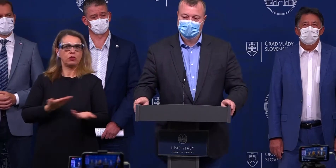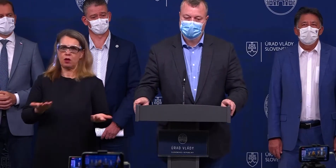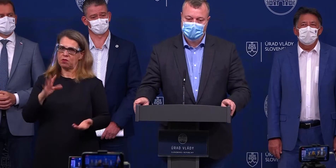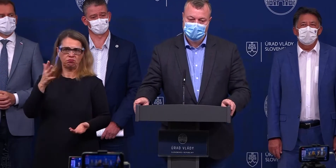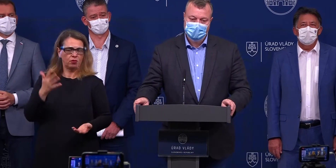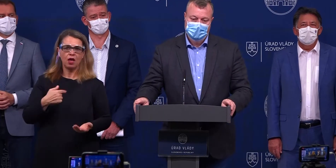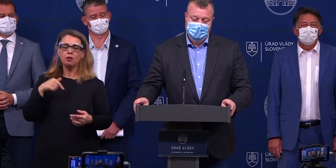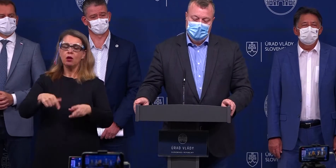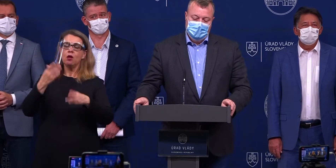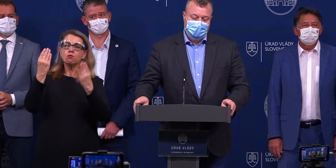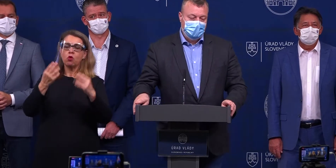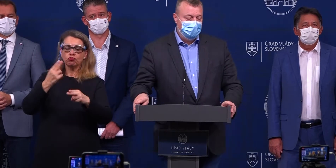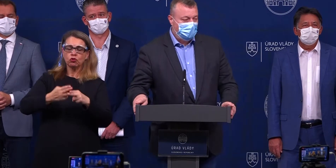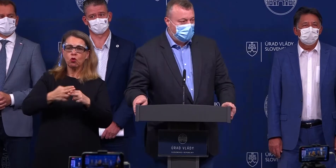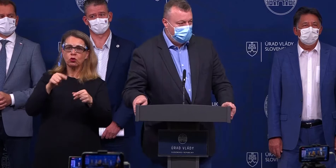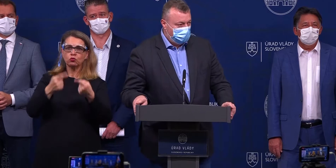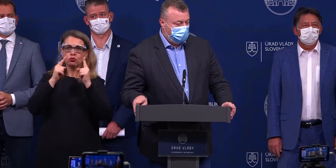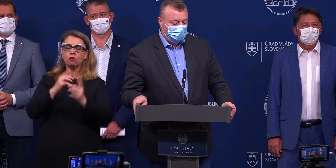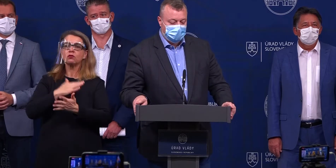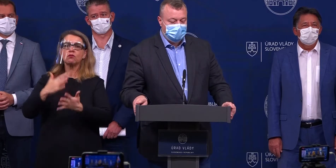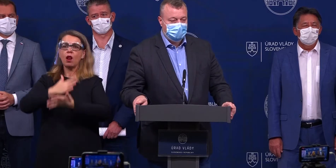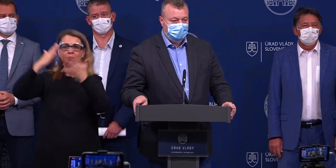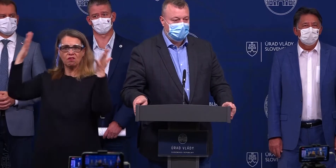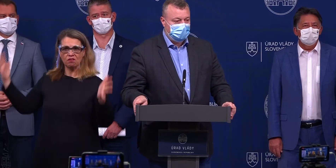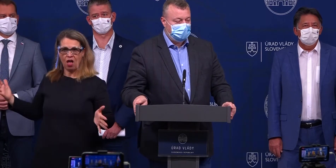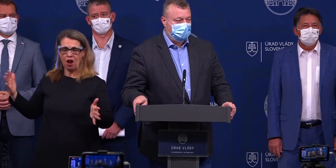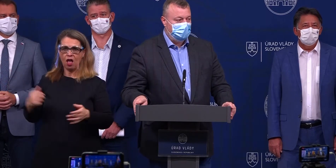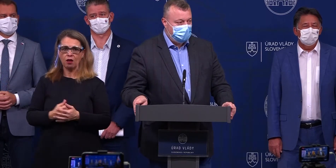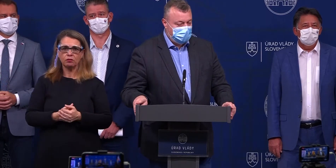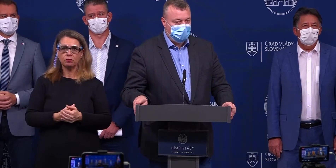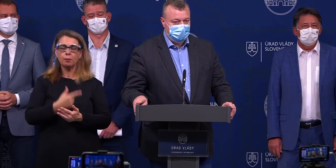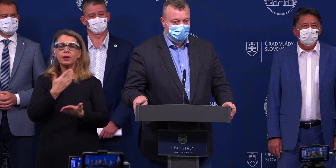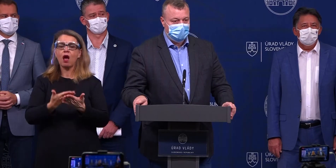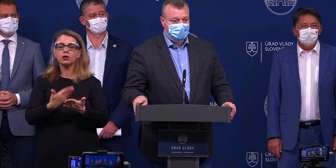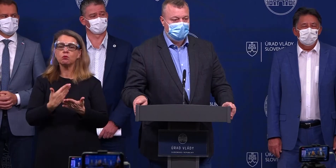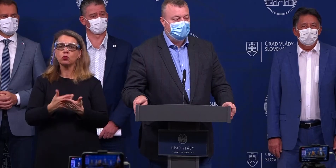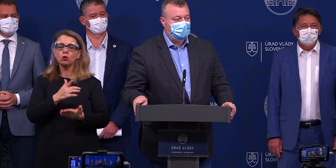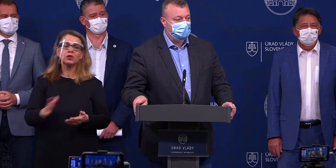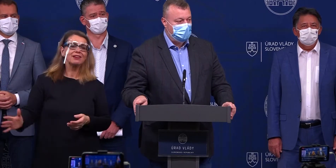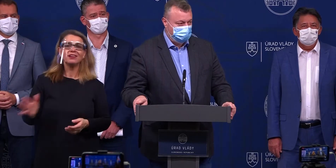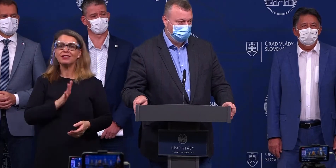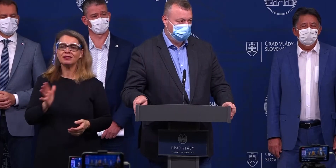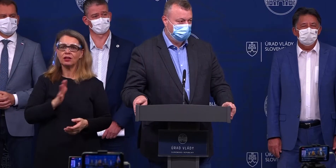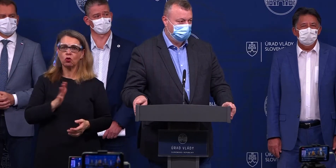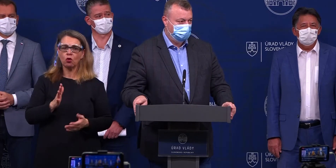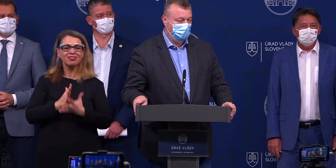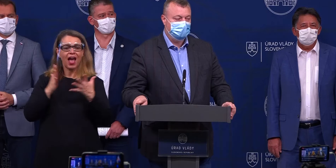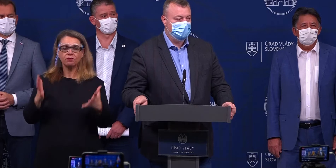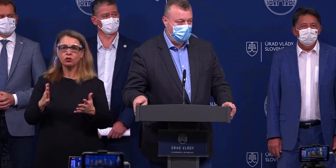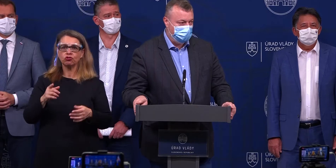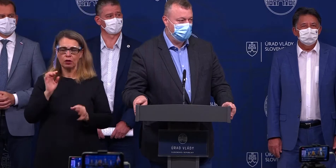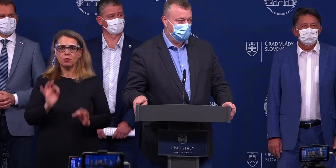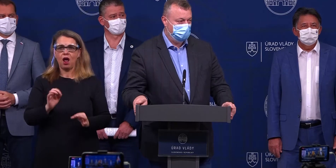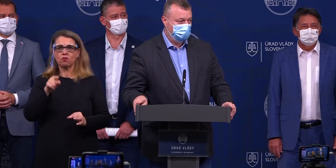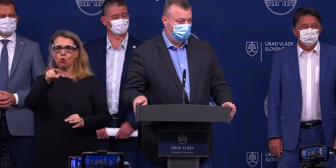Slovensku je už tak veľký, že najväčšia pravdepodobnosť, kde sa nakazíte, najrizikovejšie prostredie je u vás doma, od